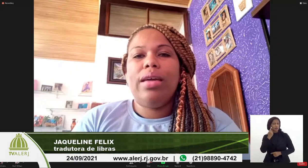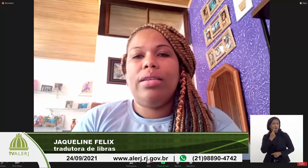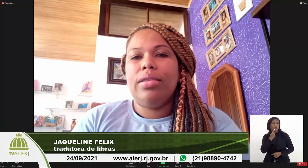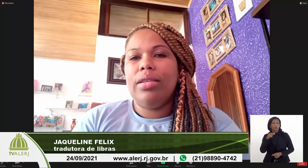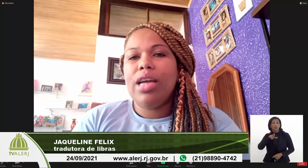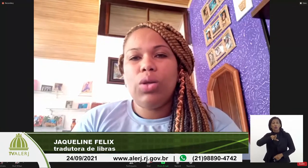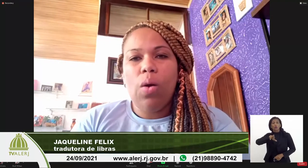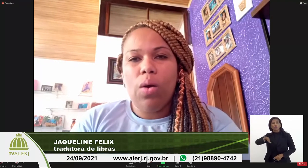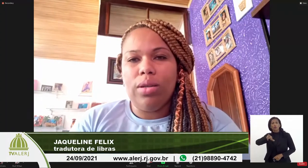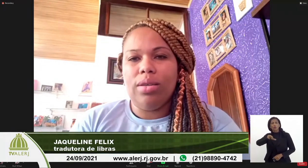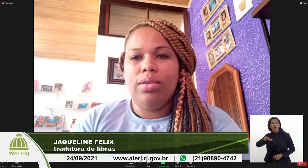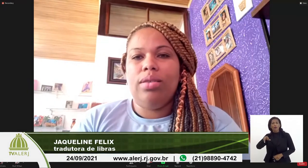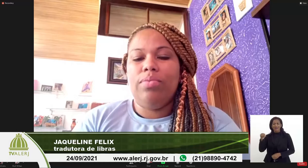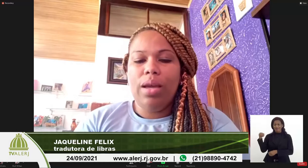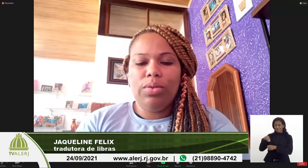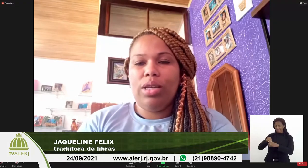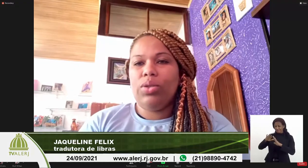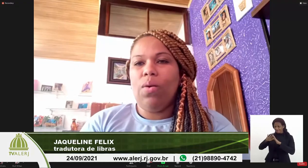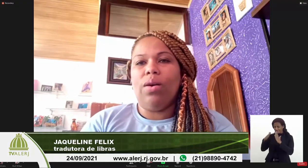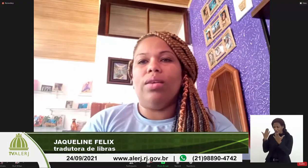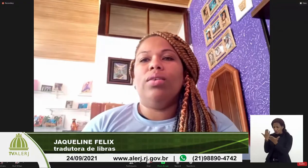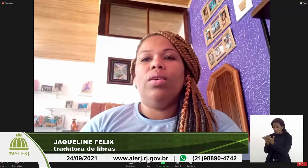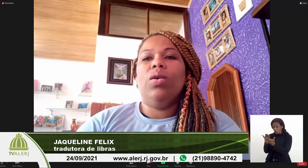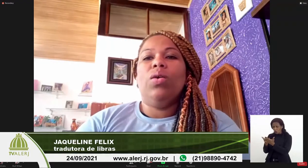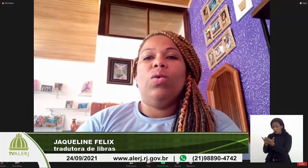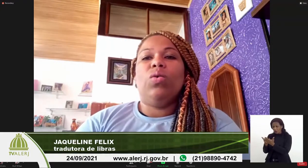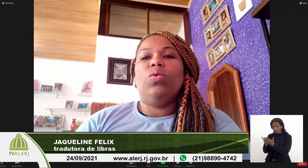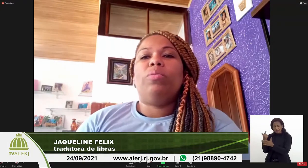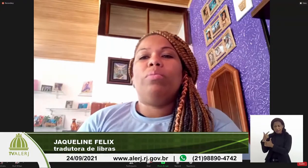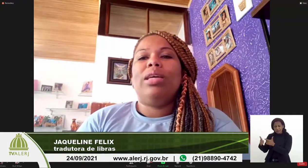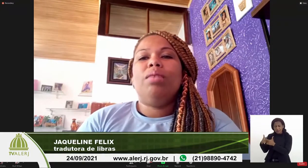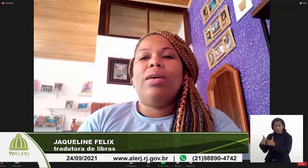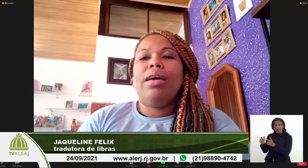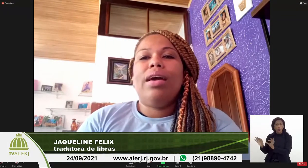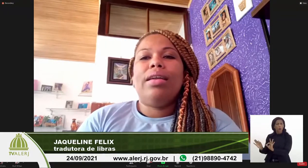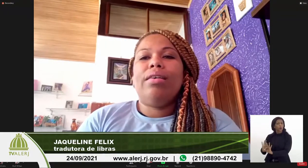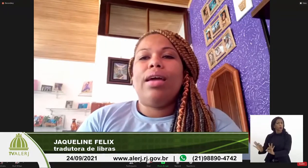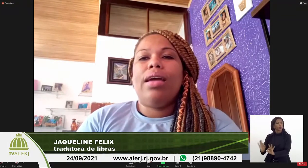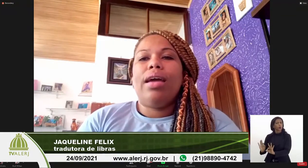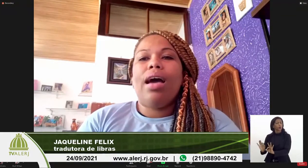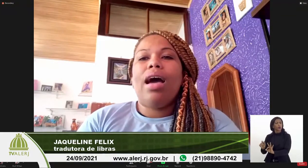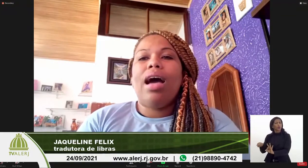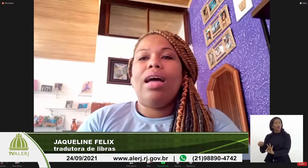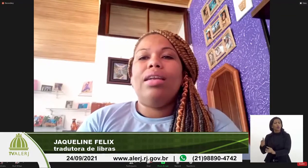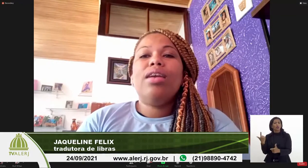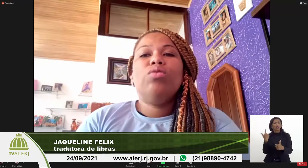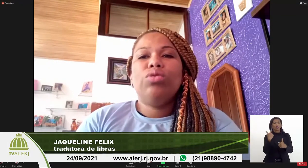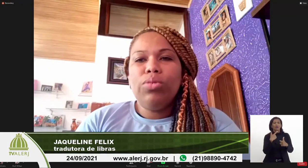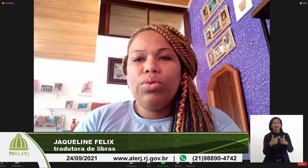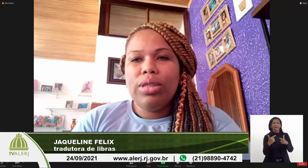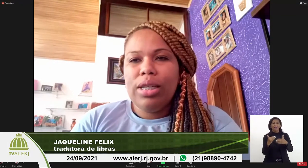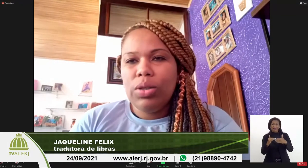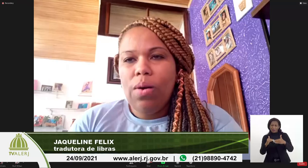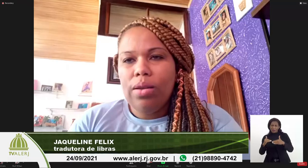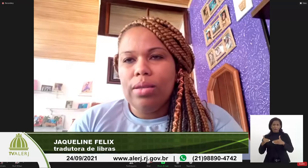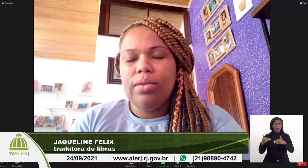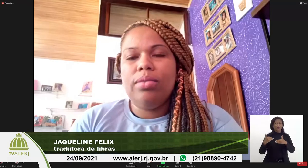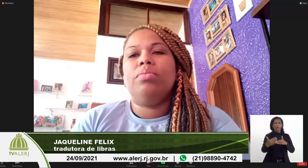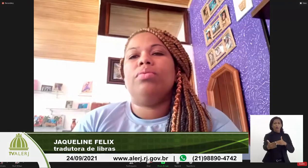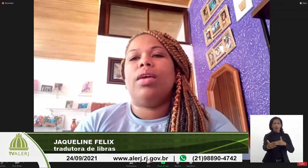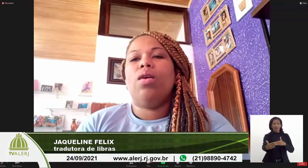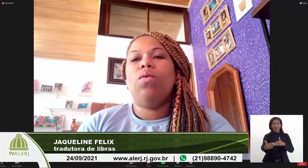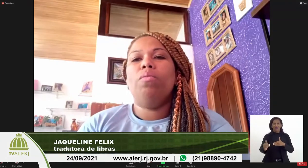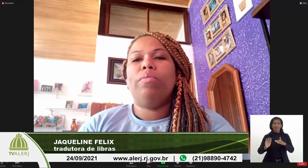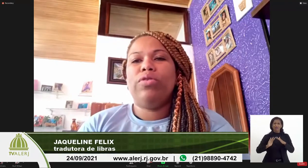ele não era na escola, dentro da escola. O problema era, além dos muros da escola,